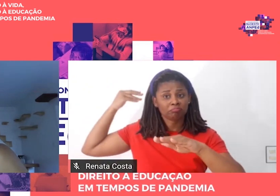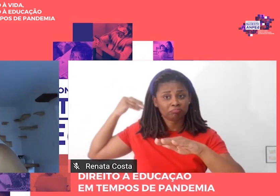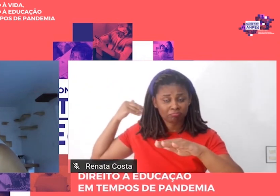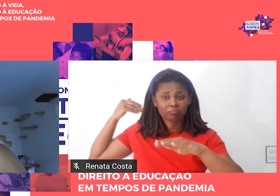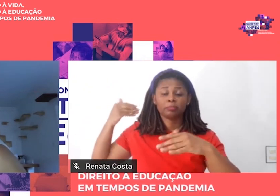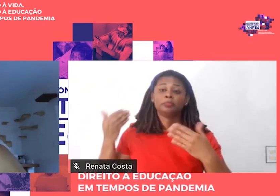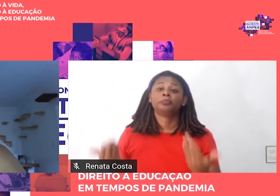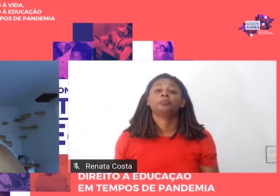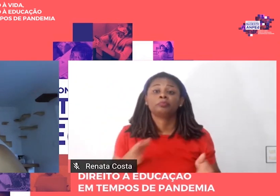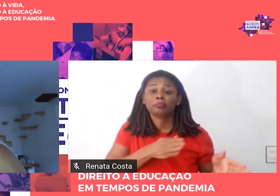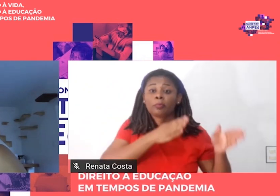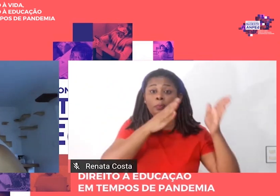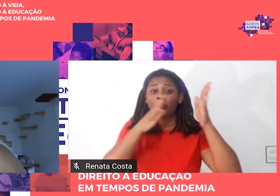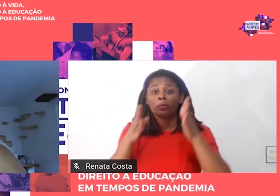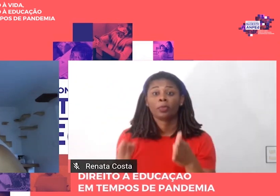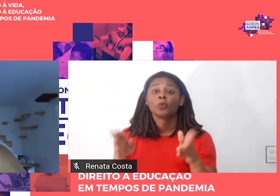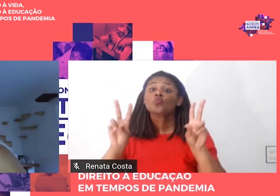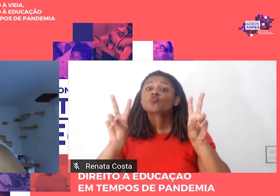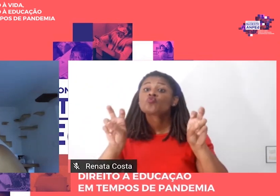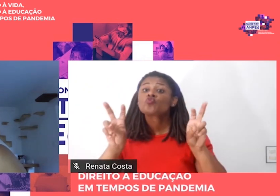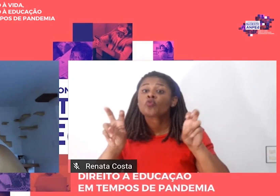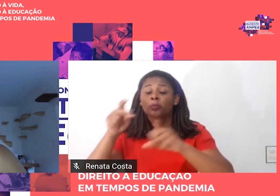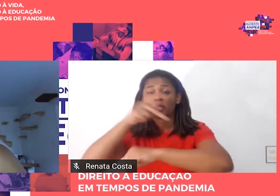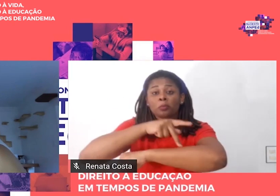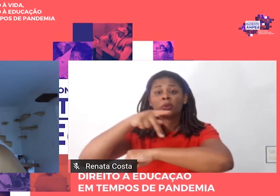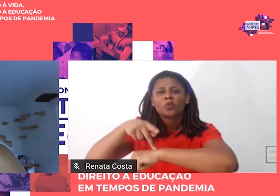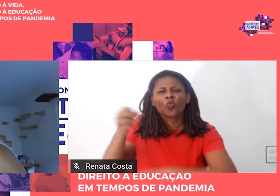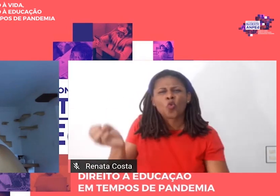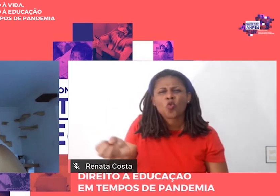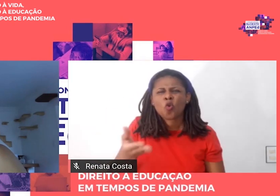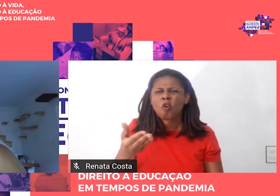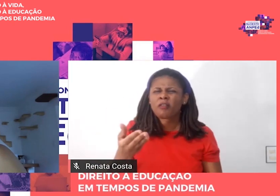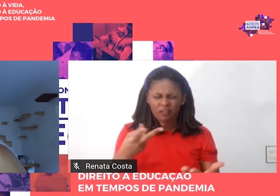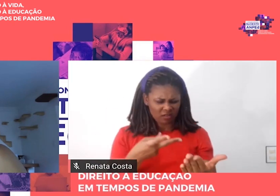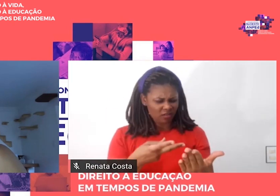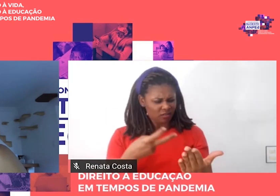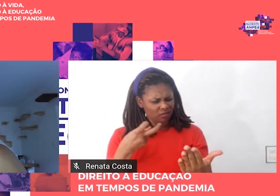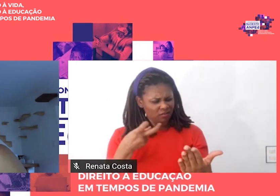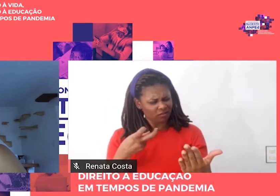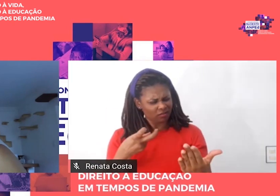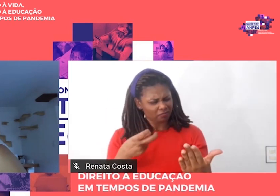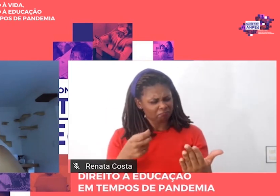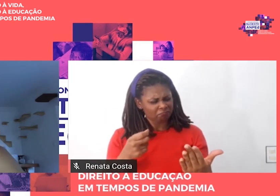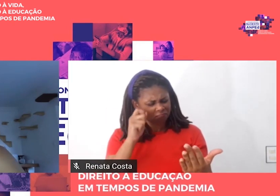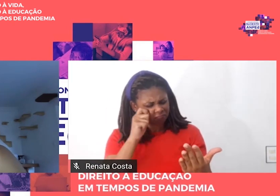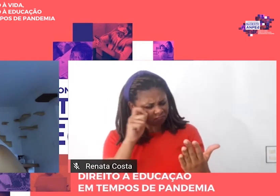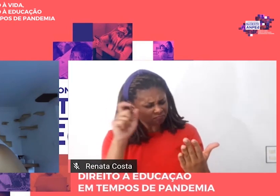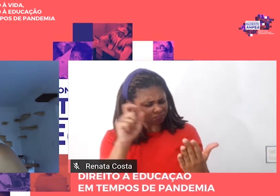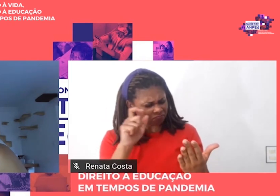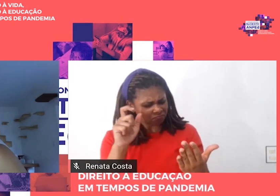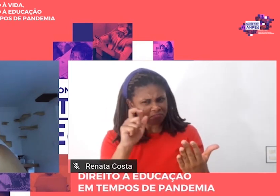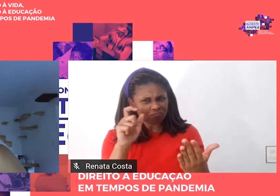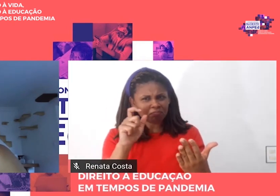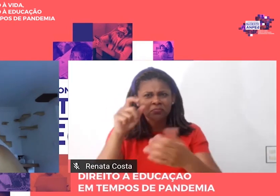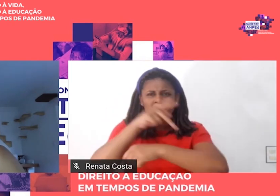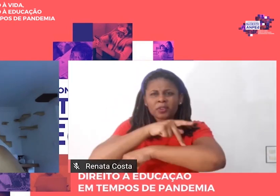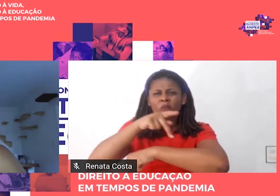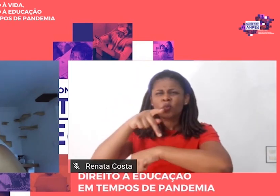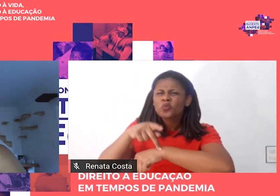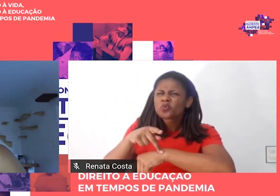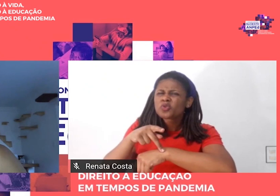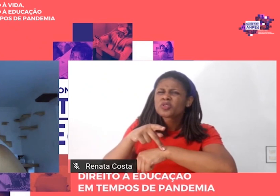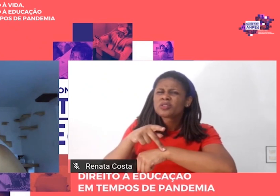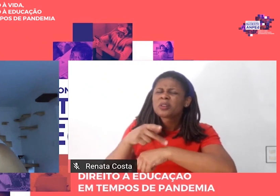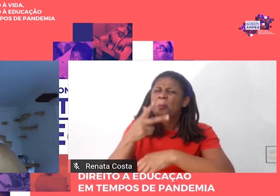nova, me deparo com afirmações que colocam nessa teoria pedagógica um acento negativo